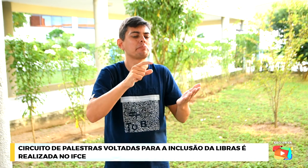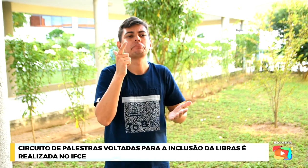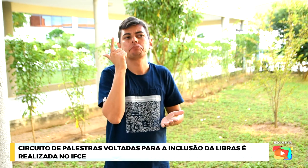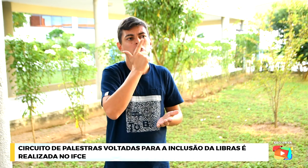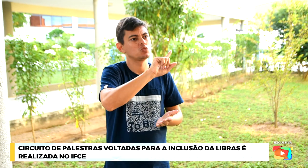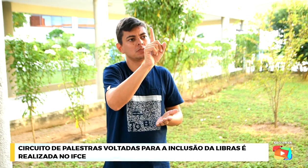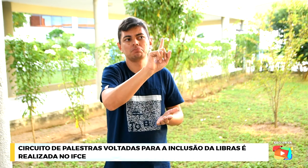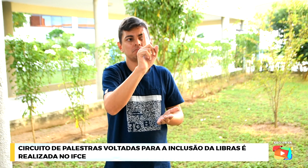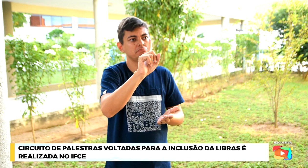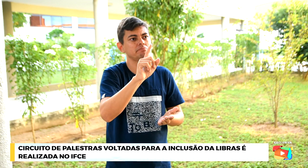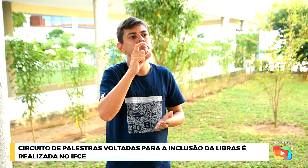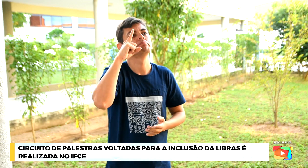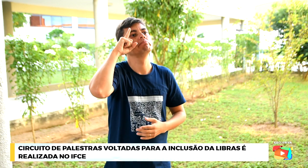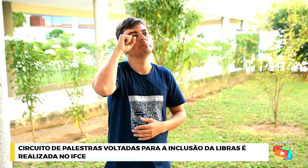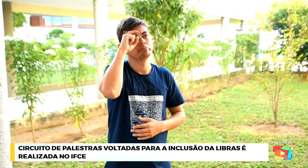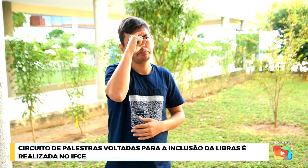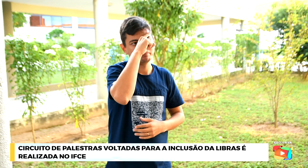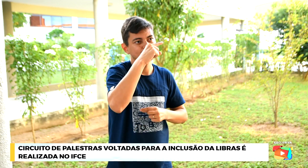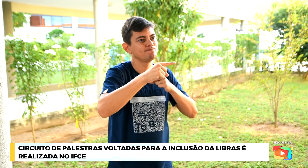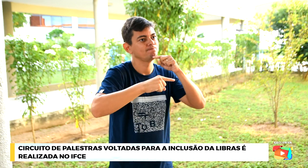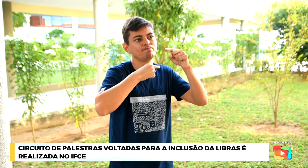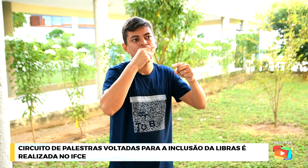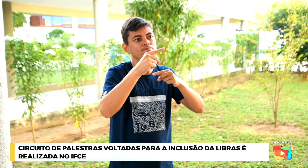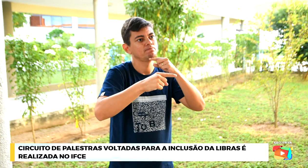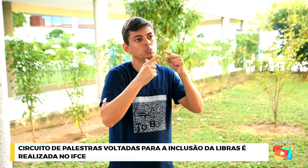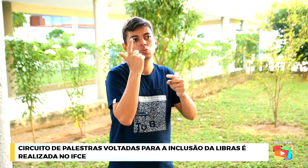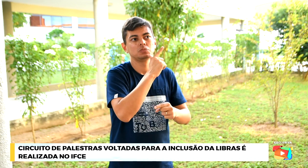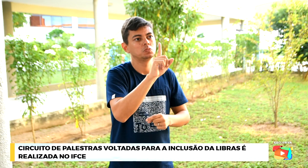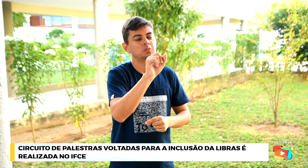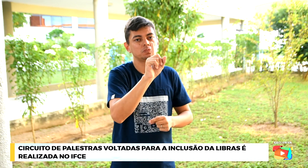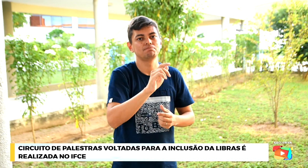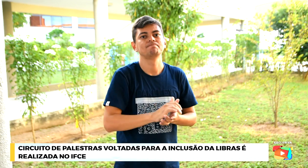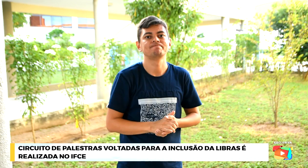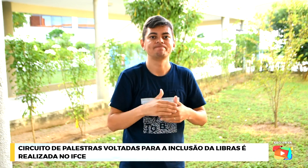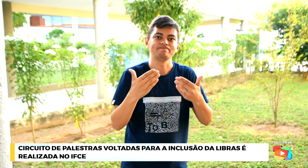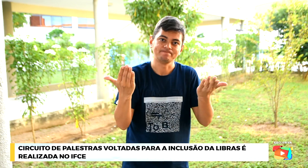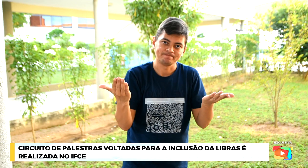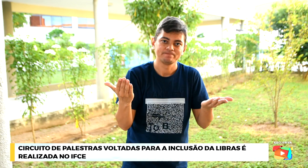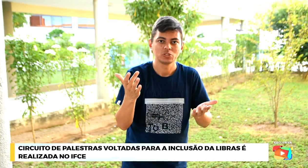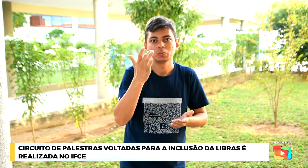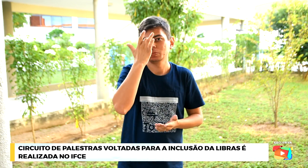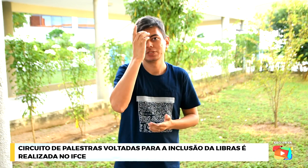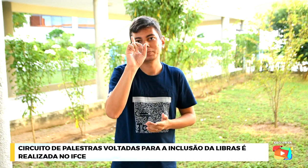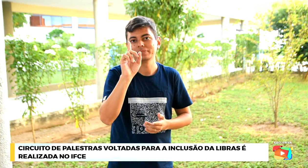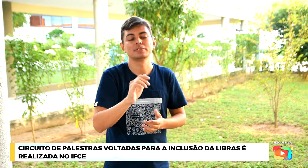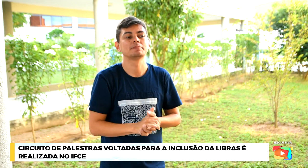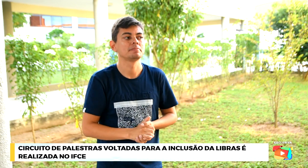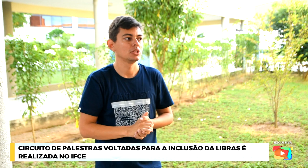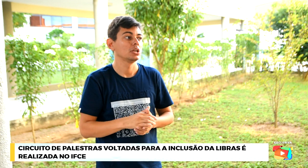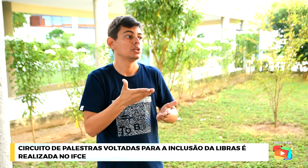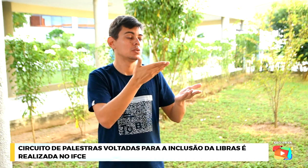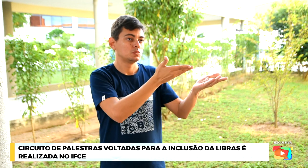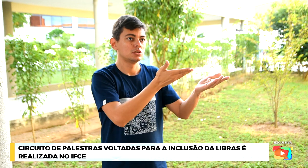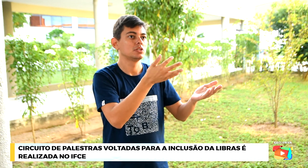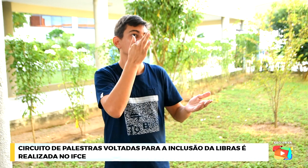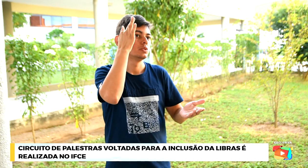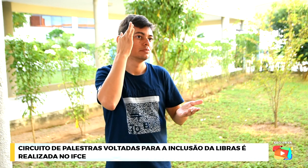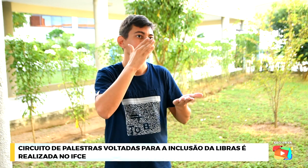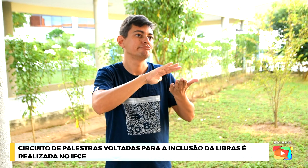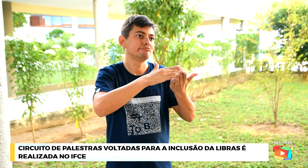ele tem essa interação, ele tem o entendimento da sua língua natural? Não tem, infelizmente, ainda deixa